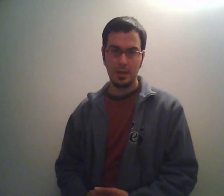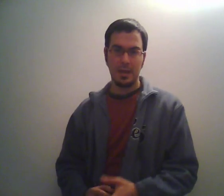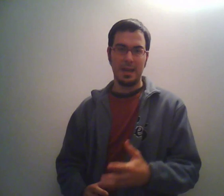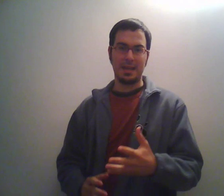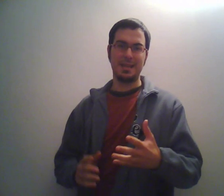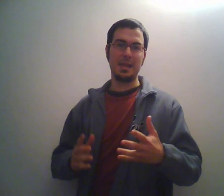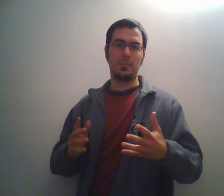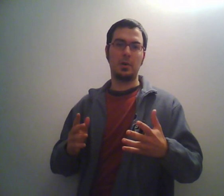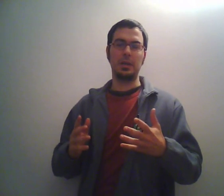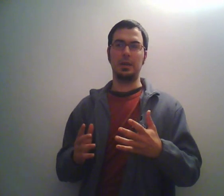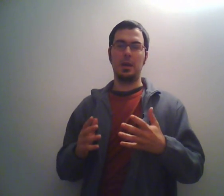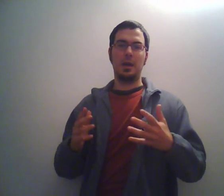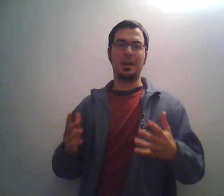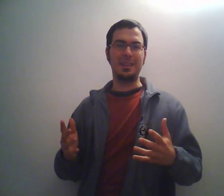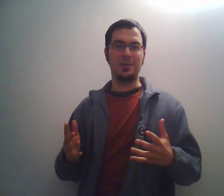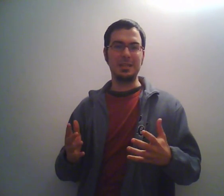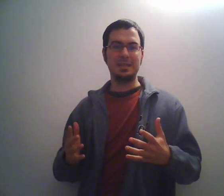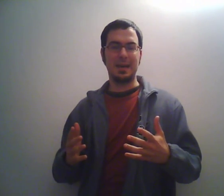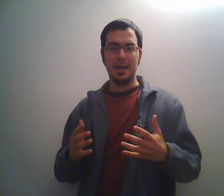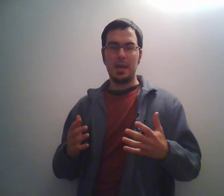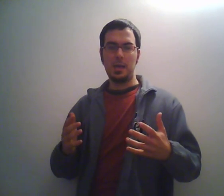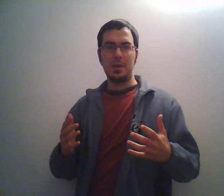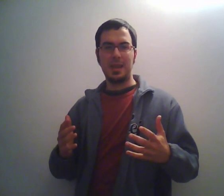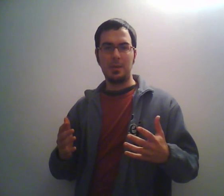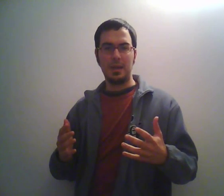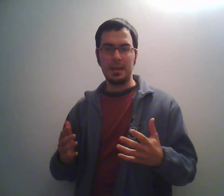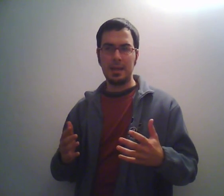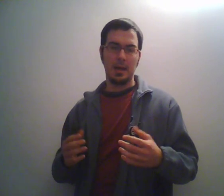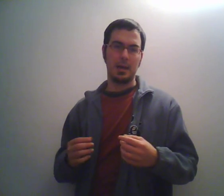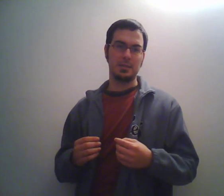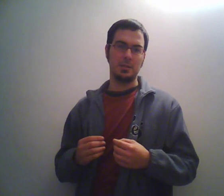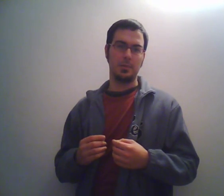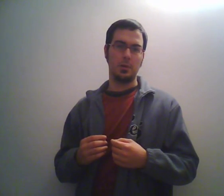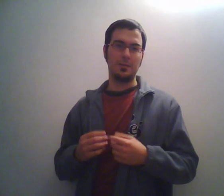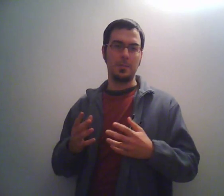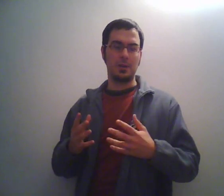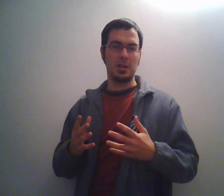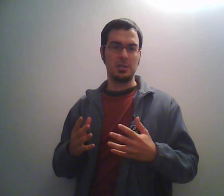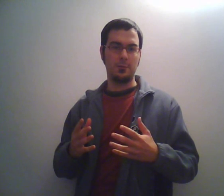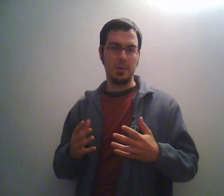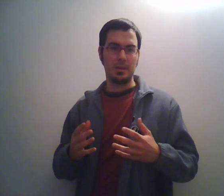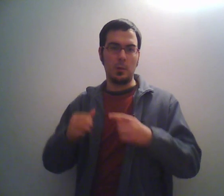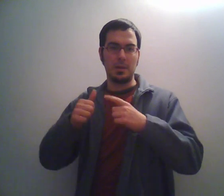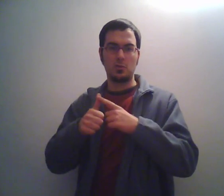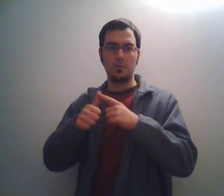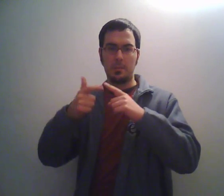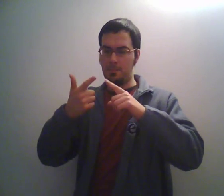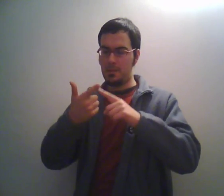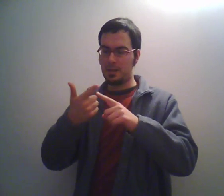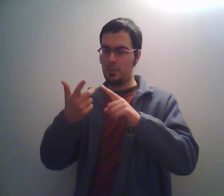La serie poi ridicolizza e mette alla berlina ad esempio i vari personaggi dei fumetti come Superman, Batman,